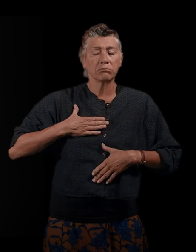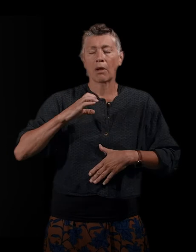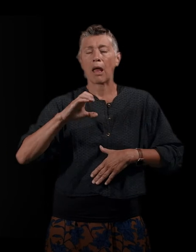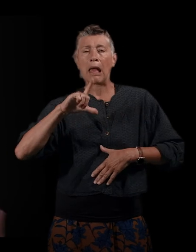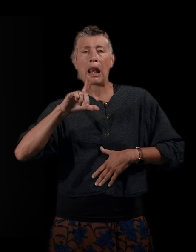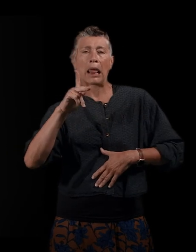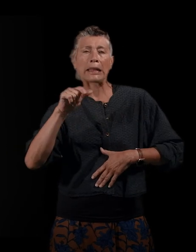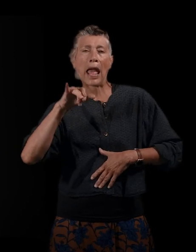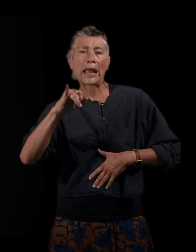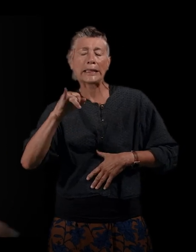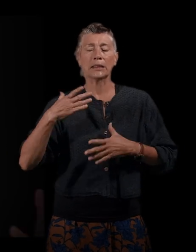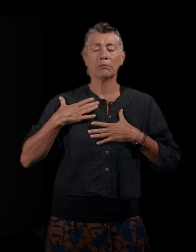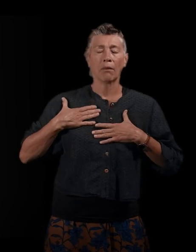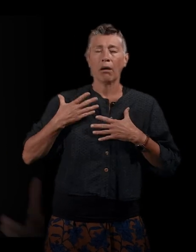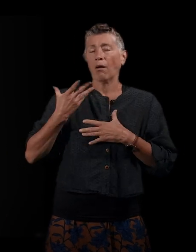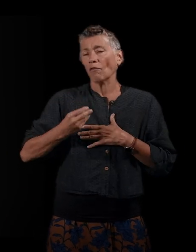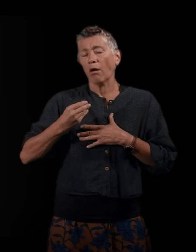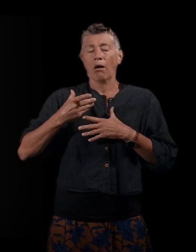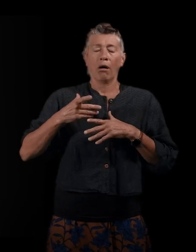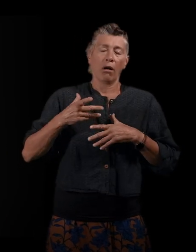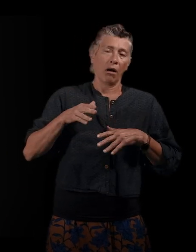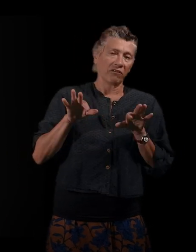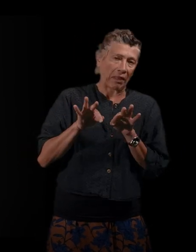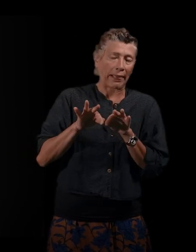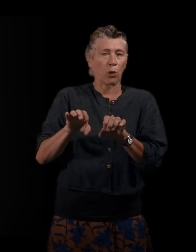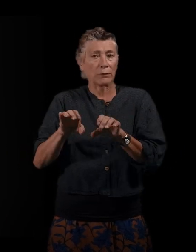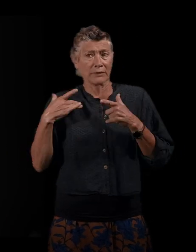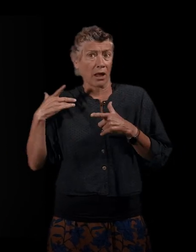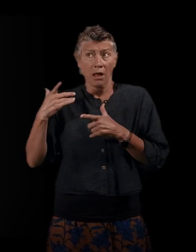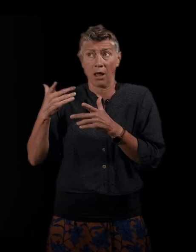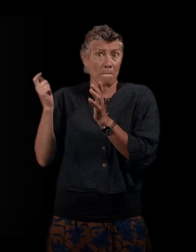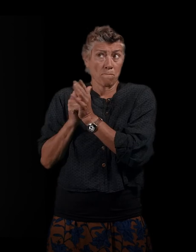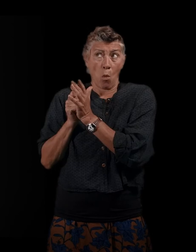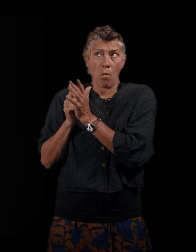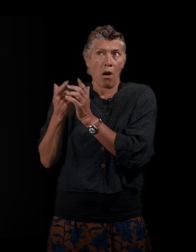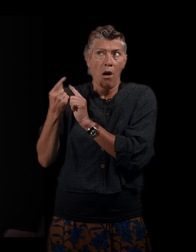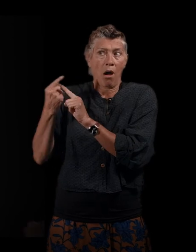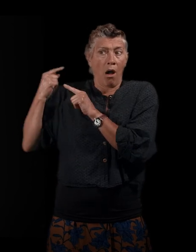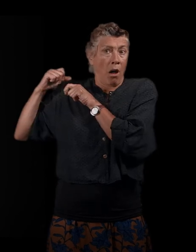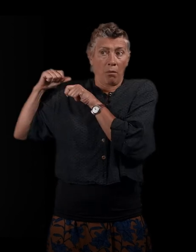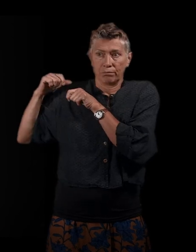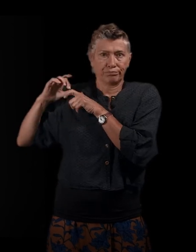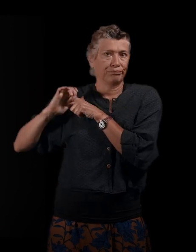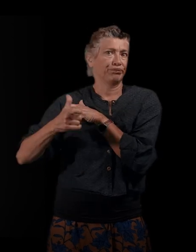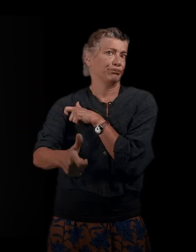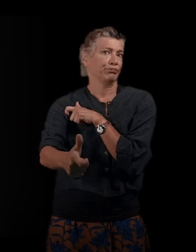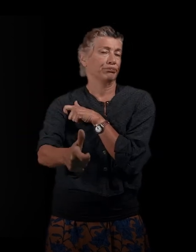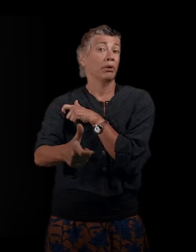frère, à mon cousin, toute notre vie est marquée par ce moment, finalement, où il se fait enlever. Et quelles conséquences ça a sur nos vies aujourd'hui